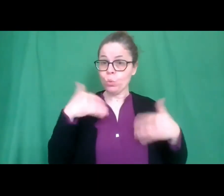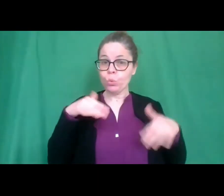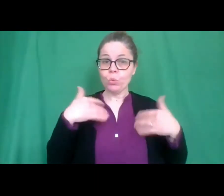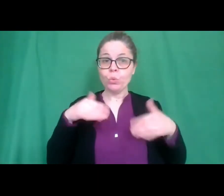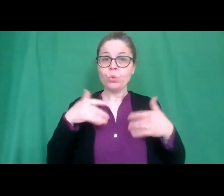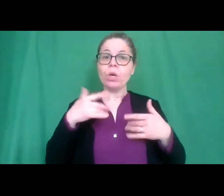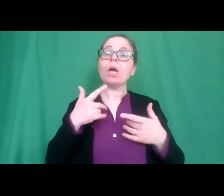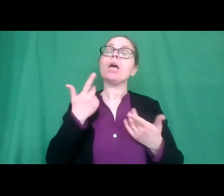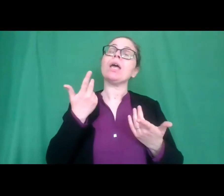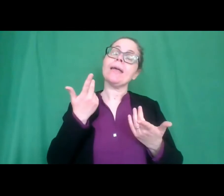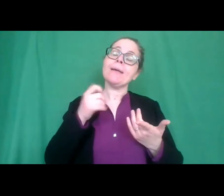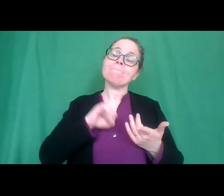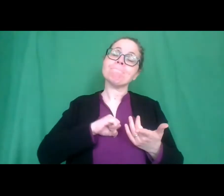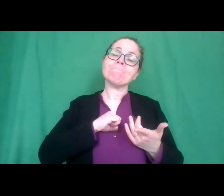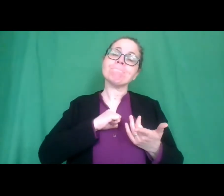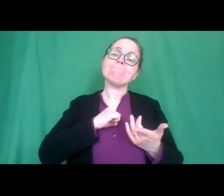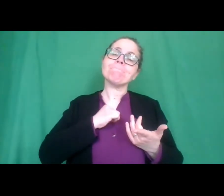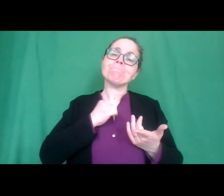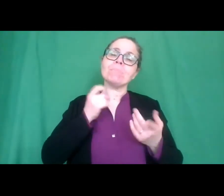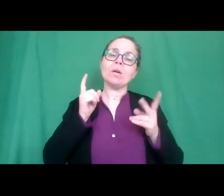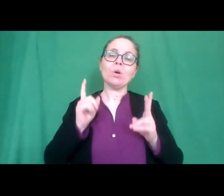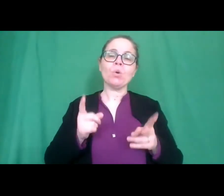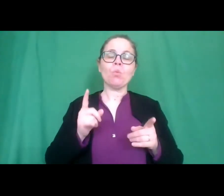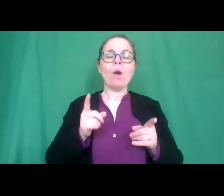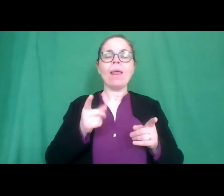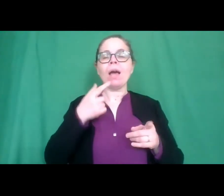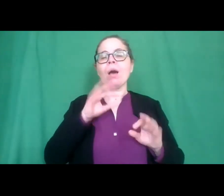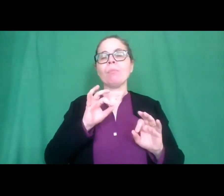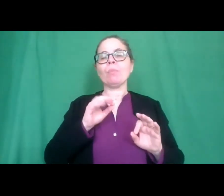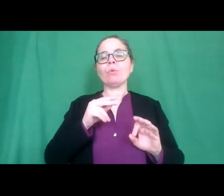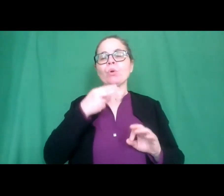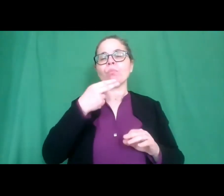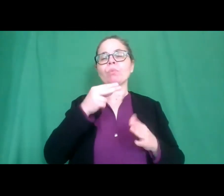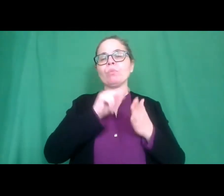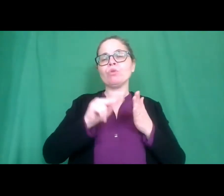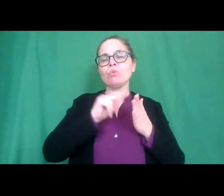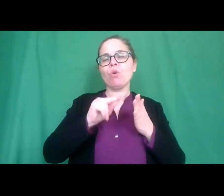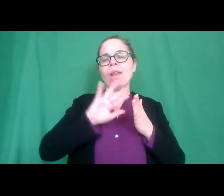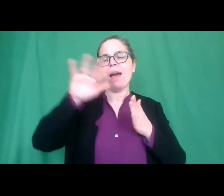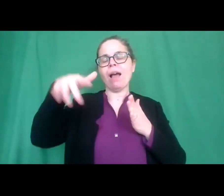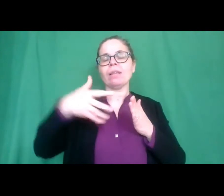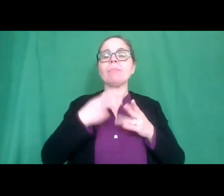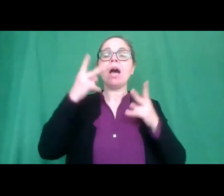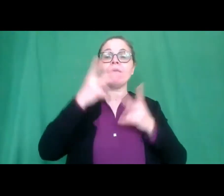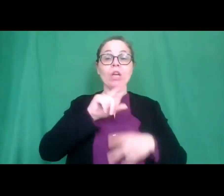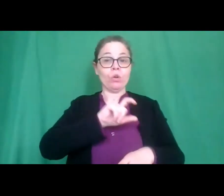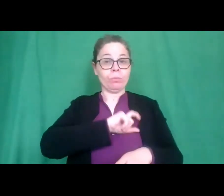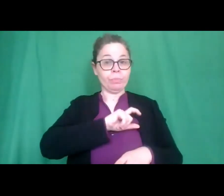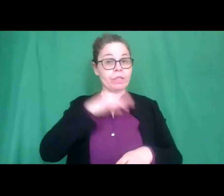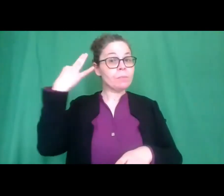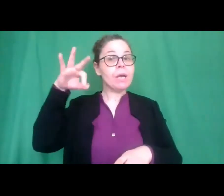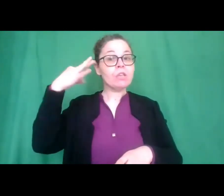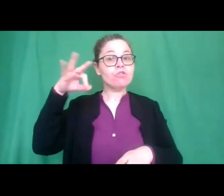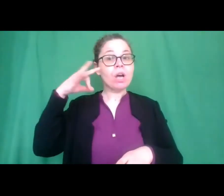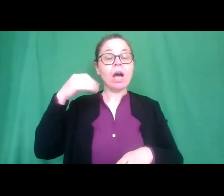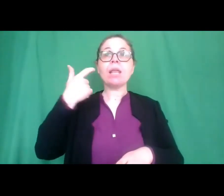'è stato un po' di dispiacere magari di non dover citare altri per questo abbiamo aggiunto delle menzioni speciali perché proprio la commissione